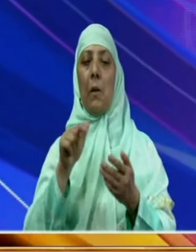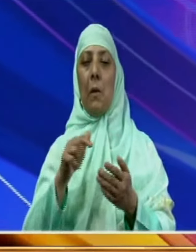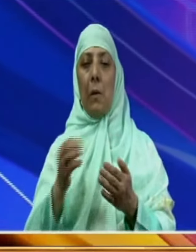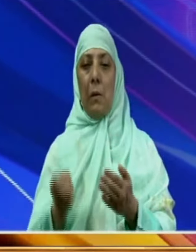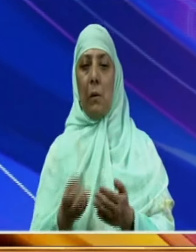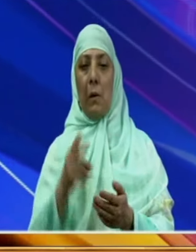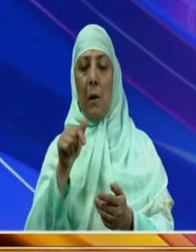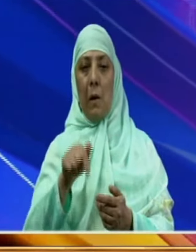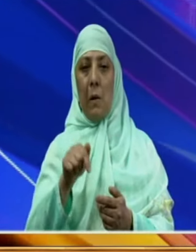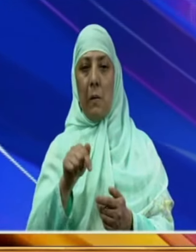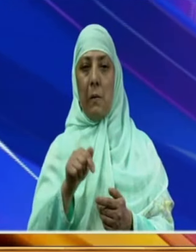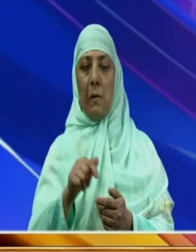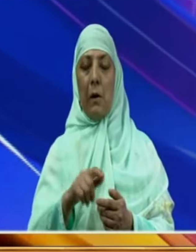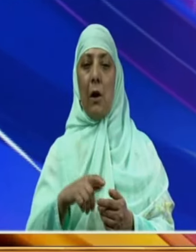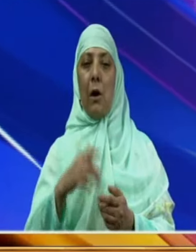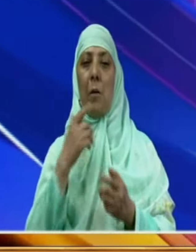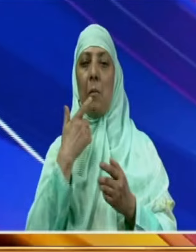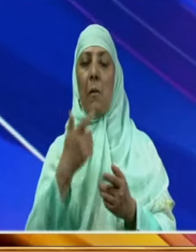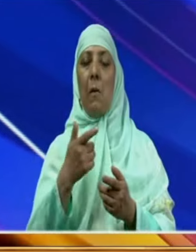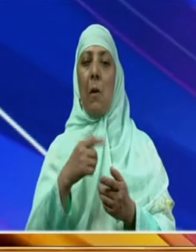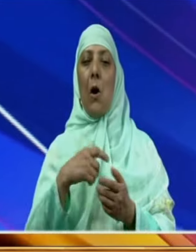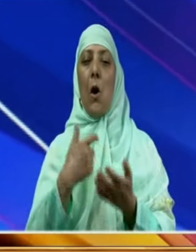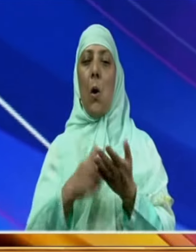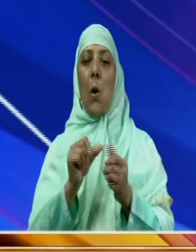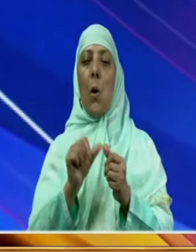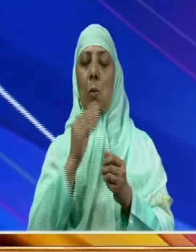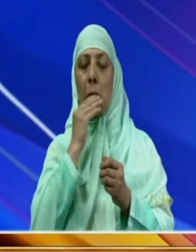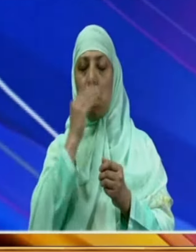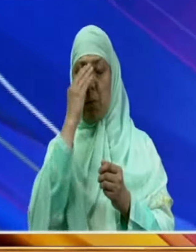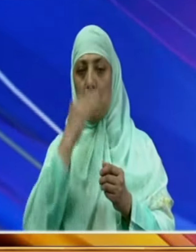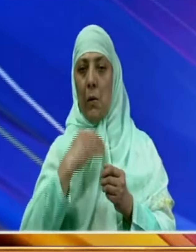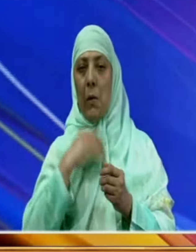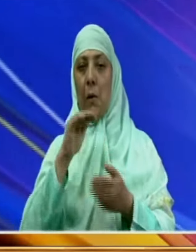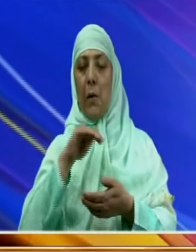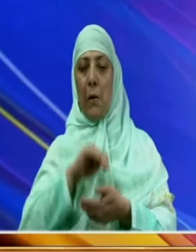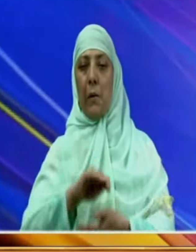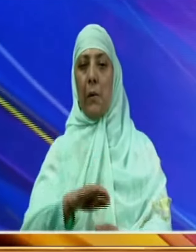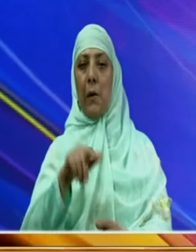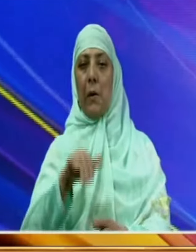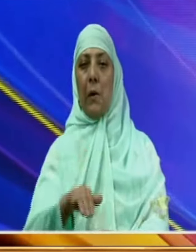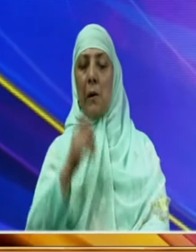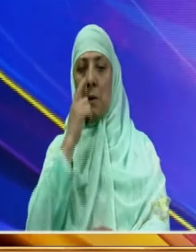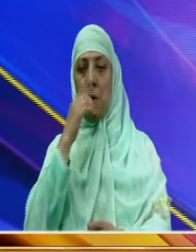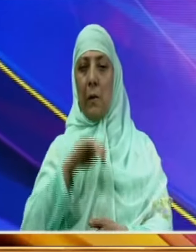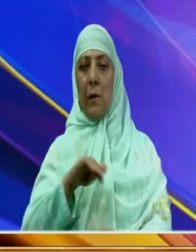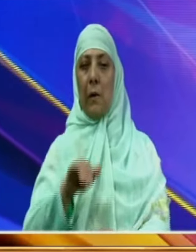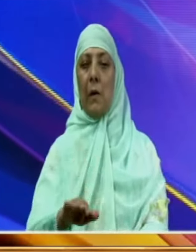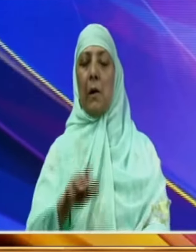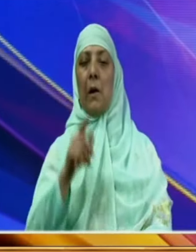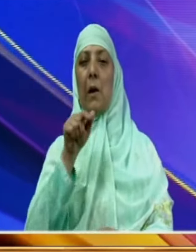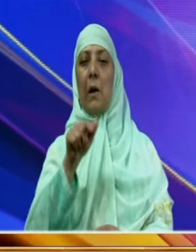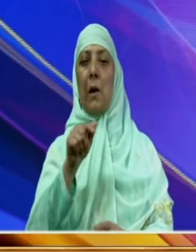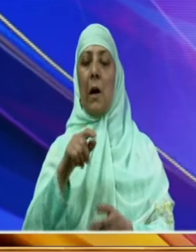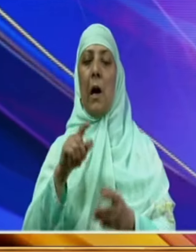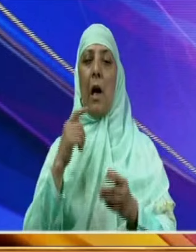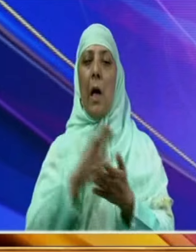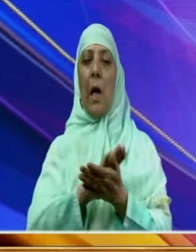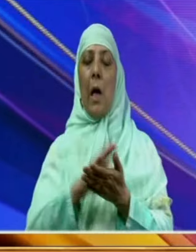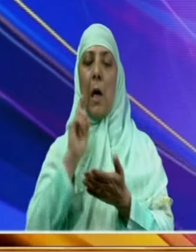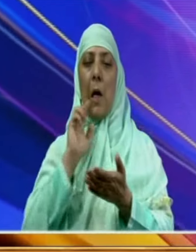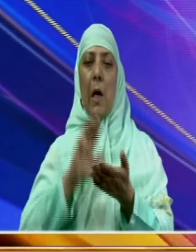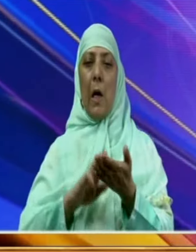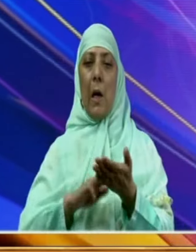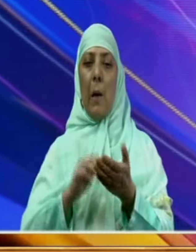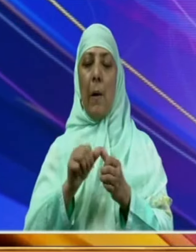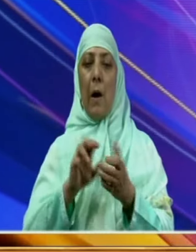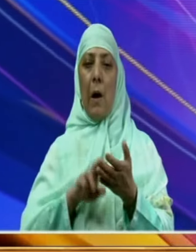جس میں نواس رسول حضرت امام حسین علیہ السلام اور ان